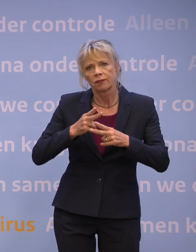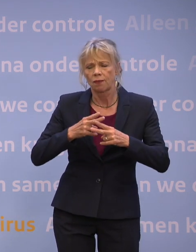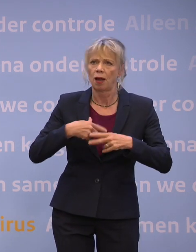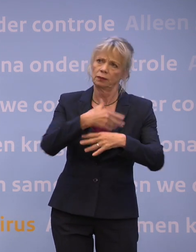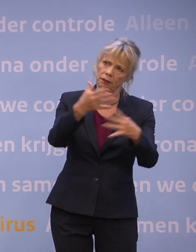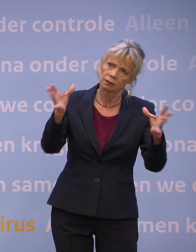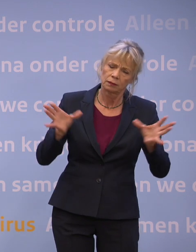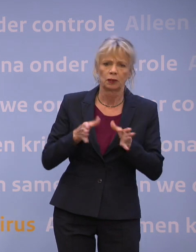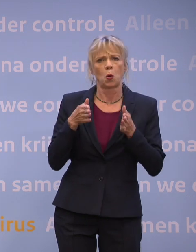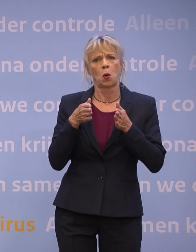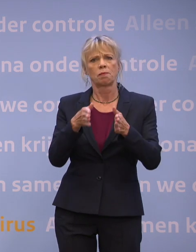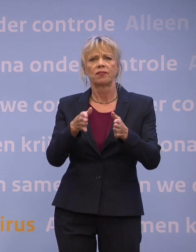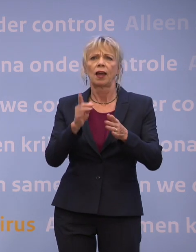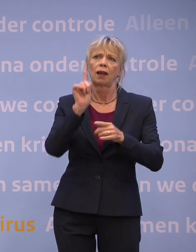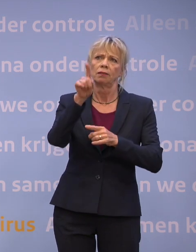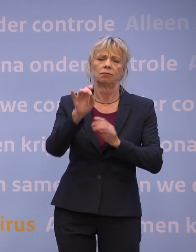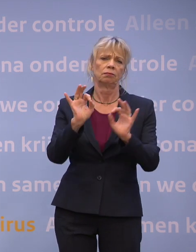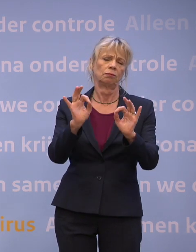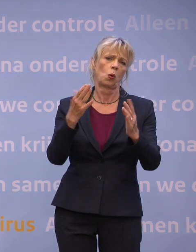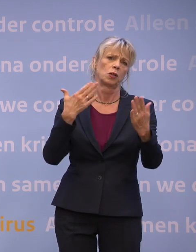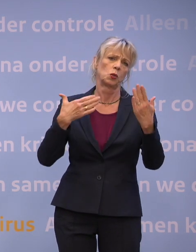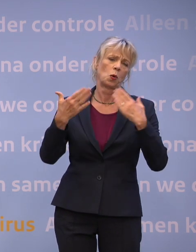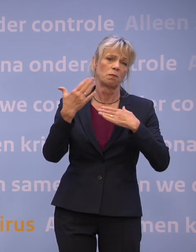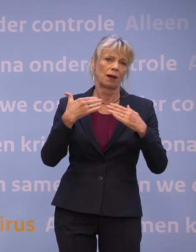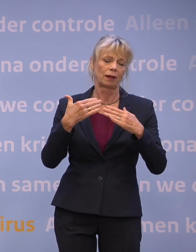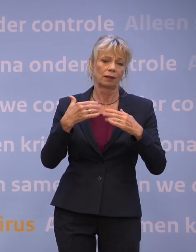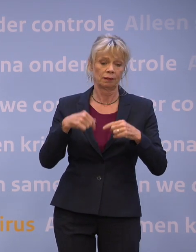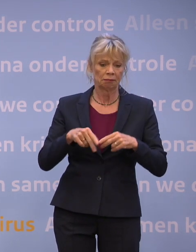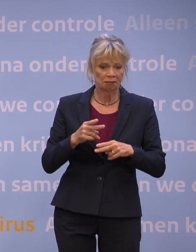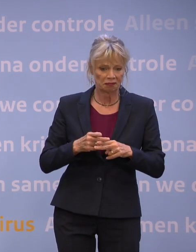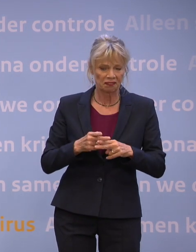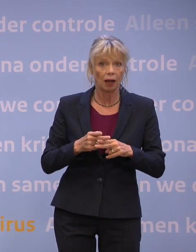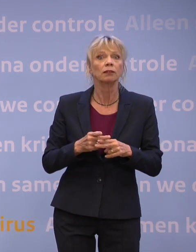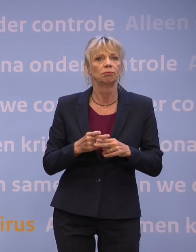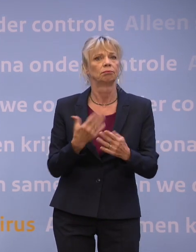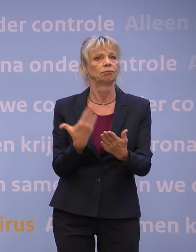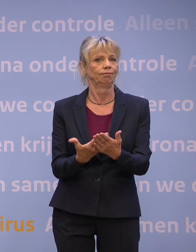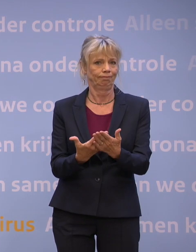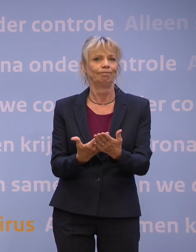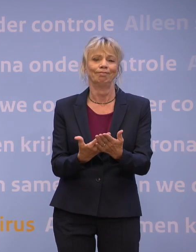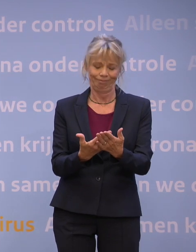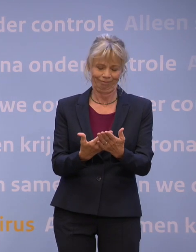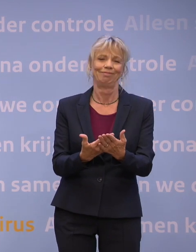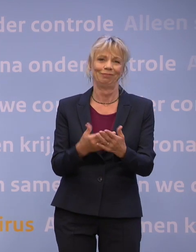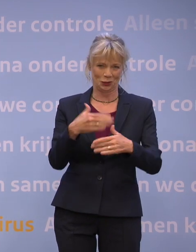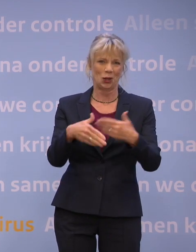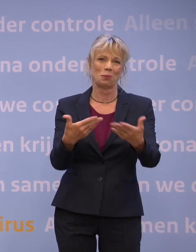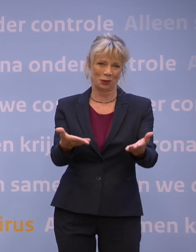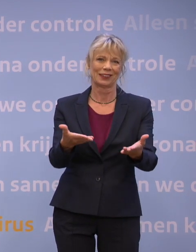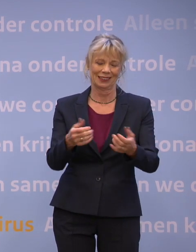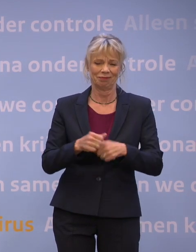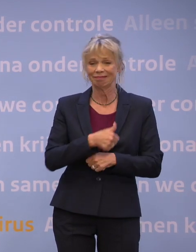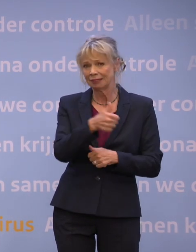naar een mooie zomer. En die verwachting komt gelukkig uit. Iedereen heeft kunnen zien hoe